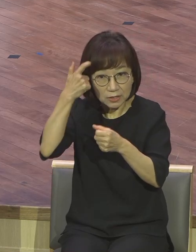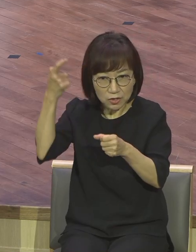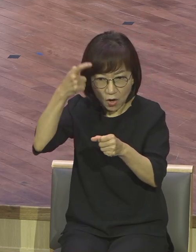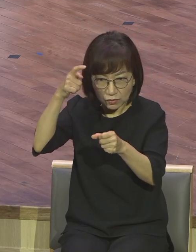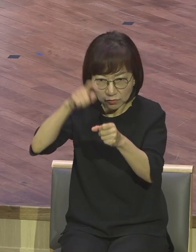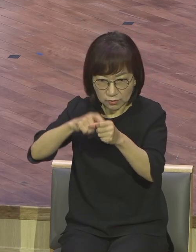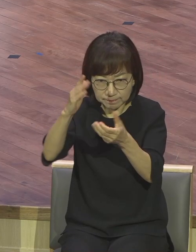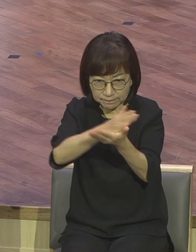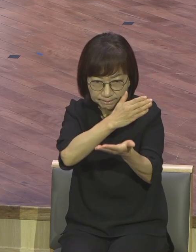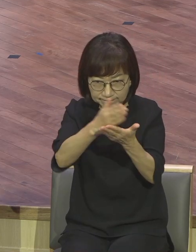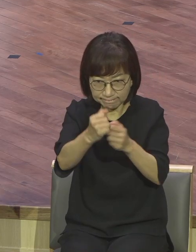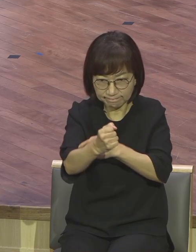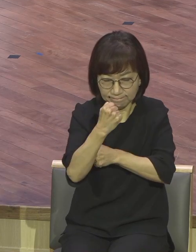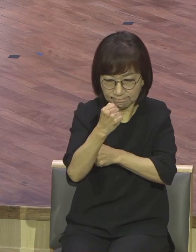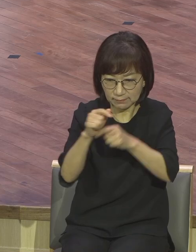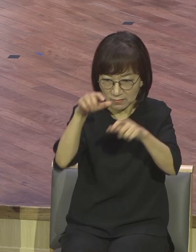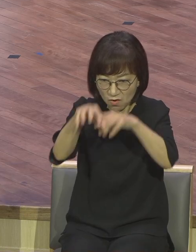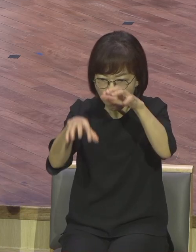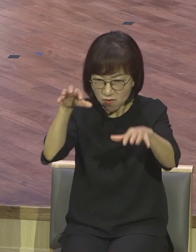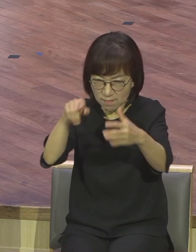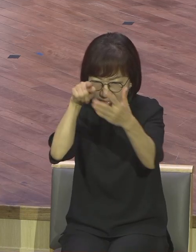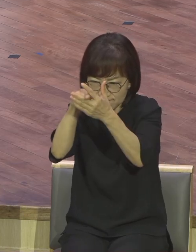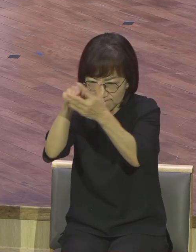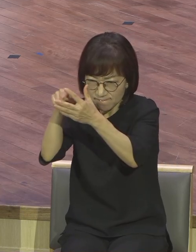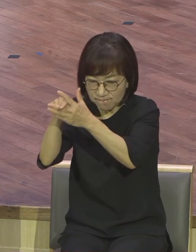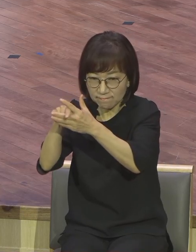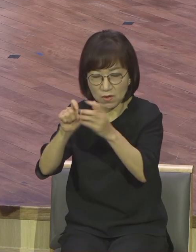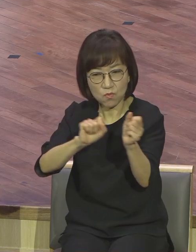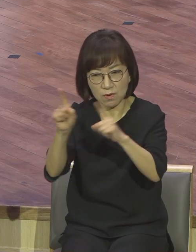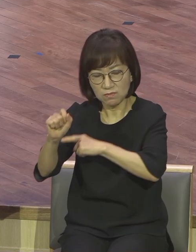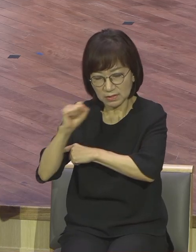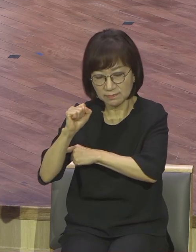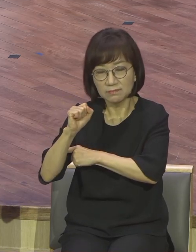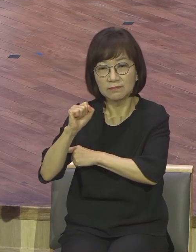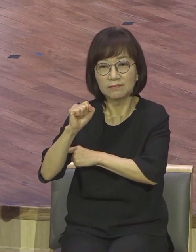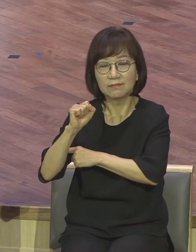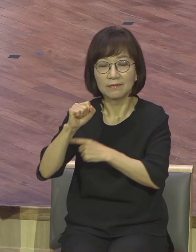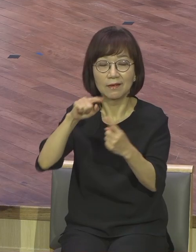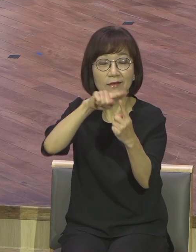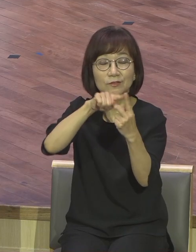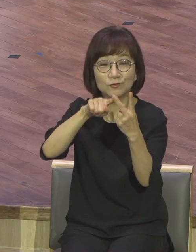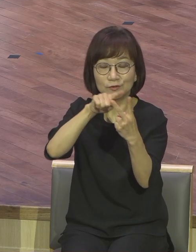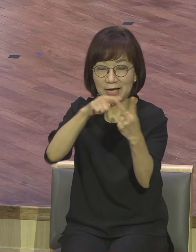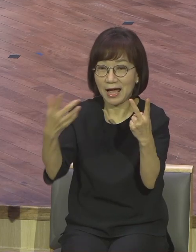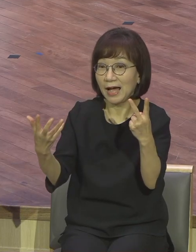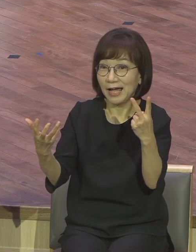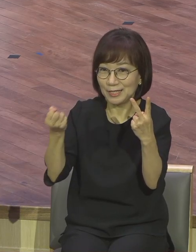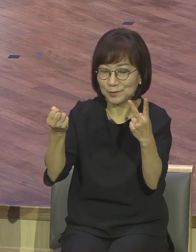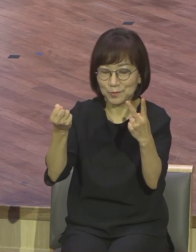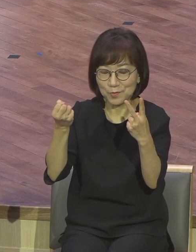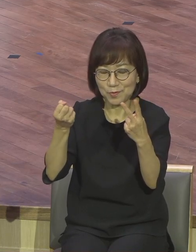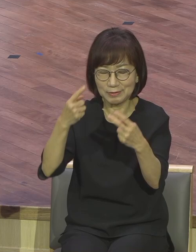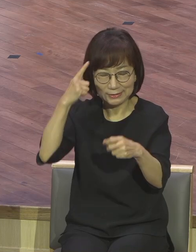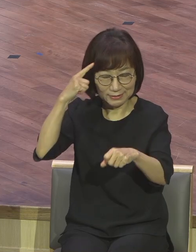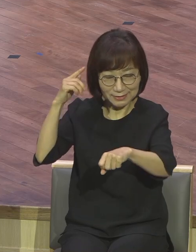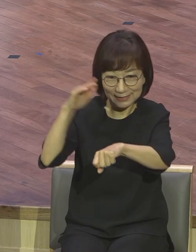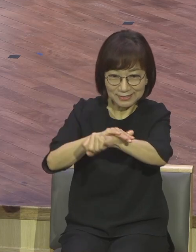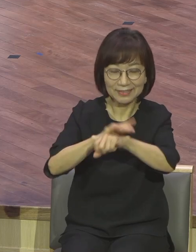분석하는 회복력을 가지고 말세를 지혜롭게 살아야 되는데 영적